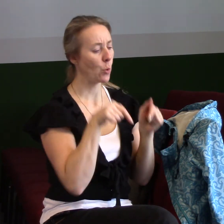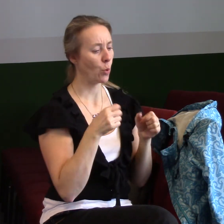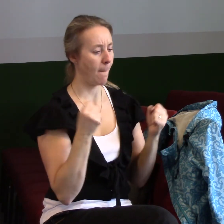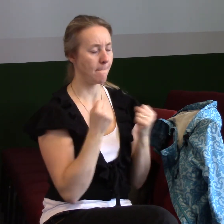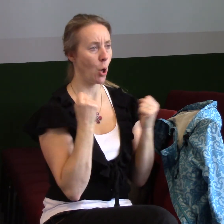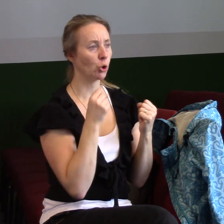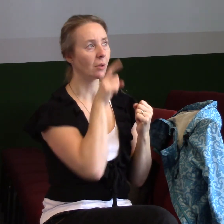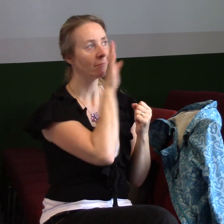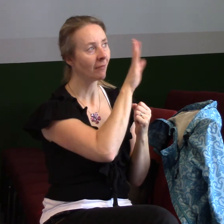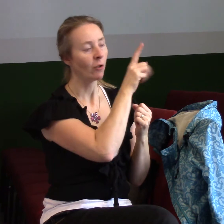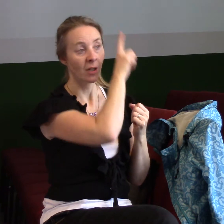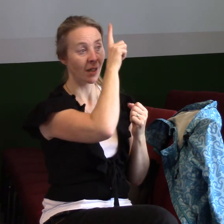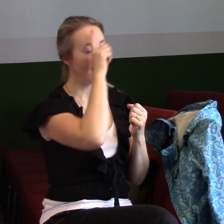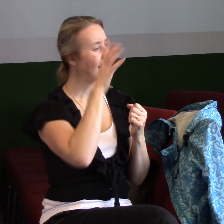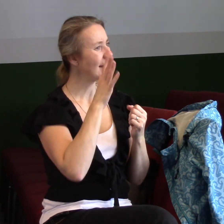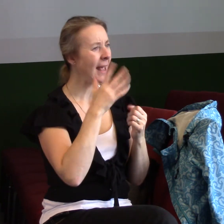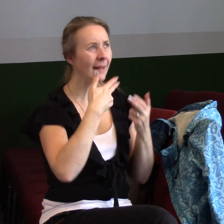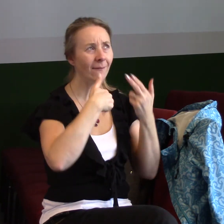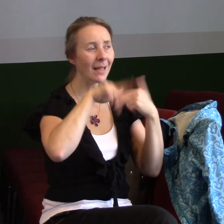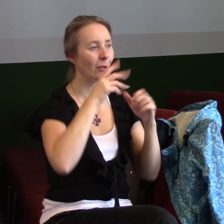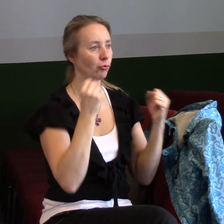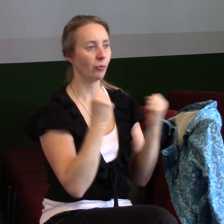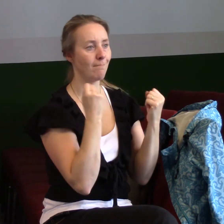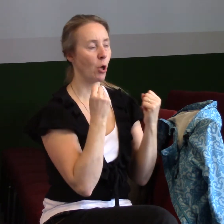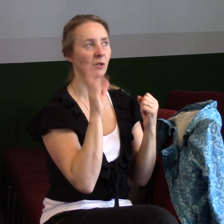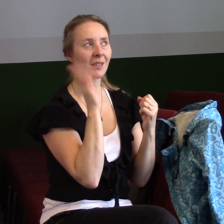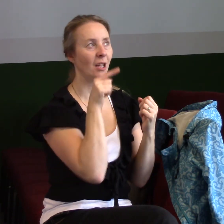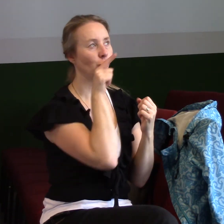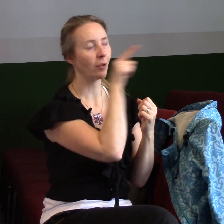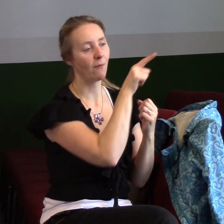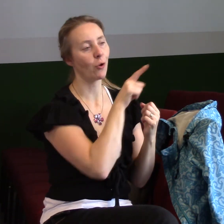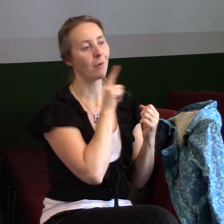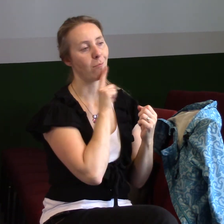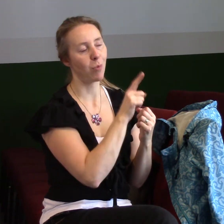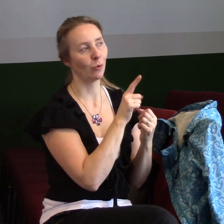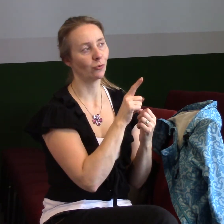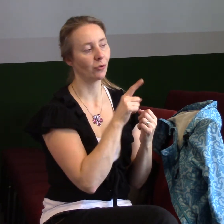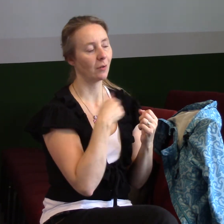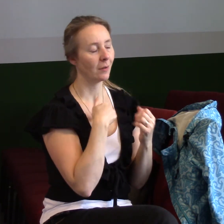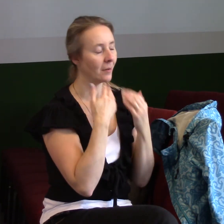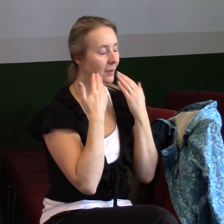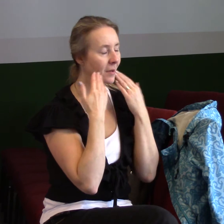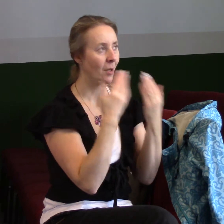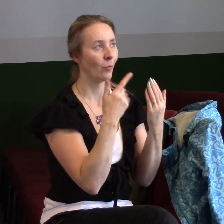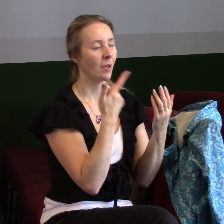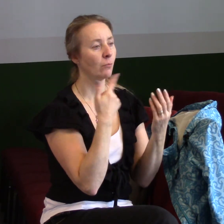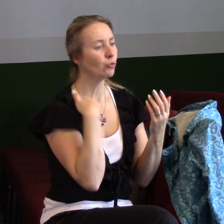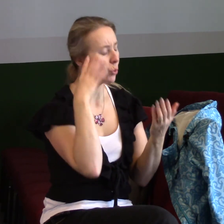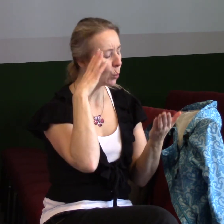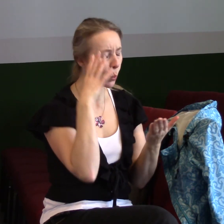žádná větší moc v celém vesmíru, než je to vám moc, pane můj. A já ti děkuji, že proto můžeme v důvěře přemýšlet nad